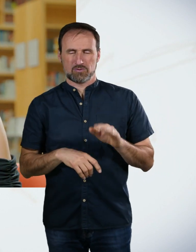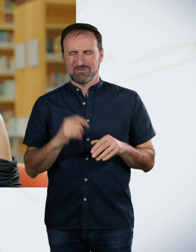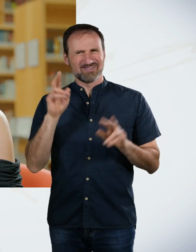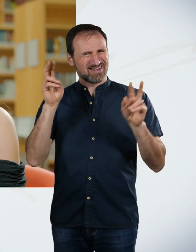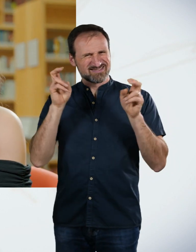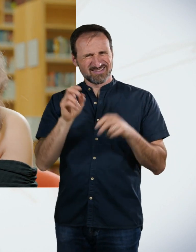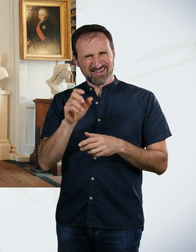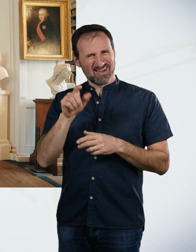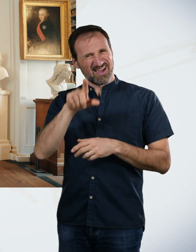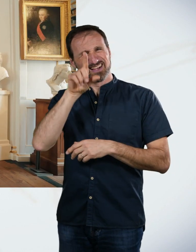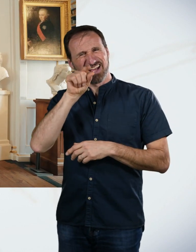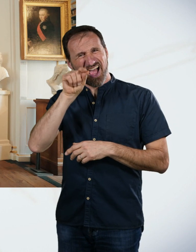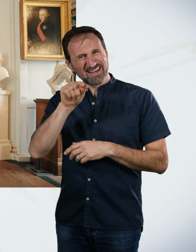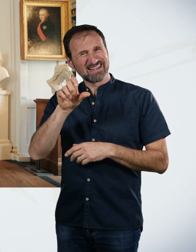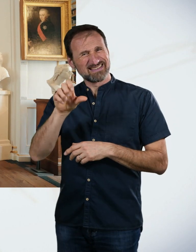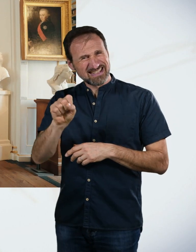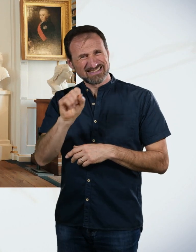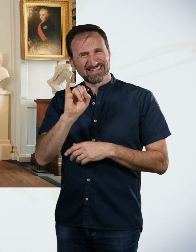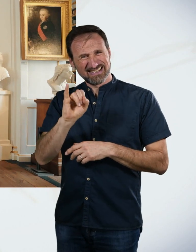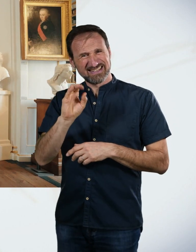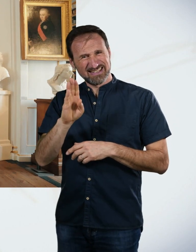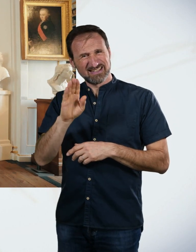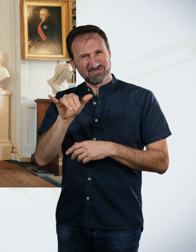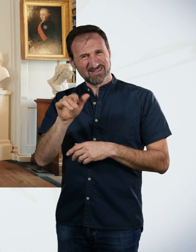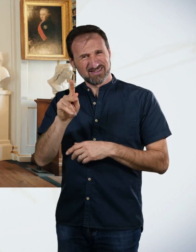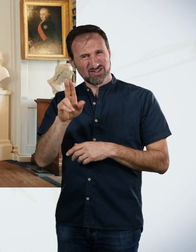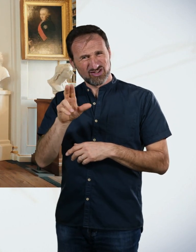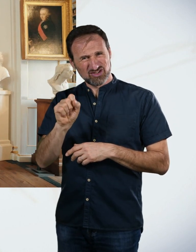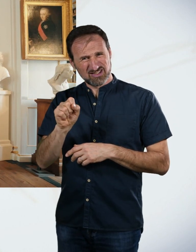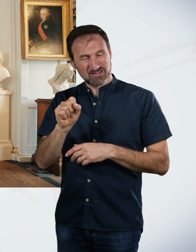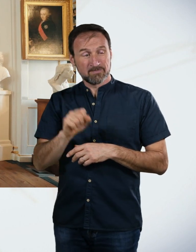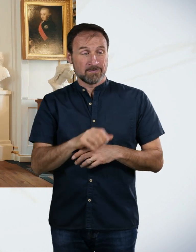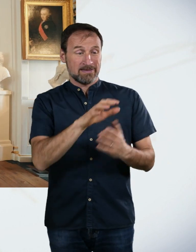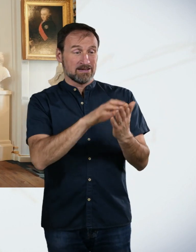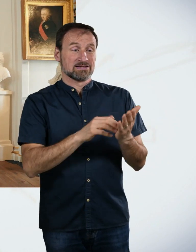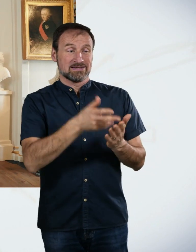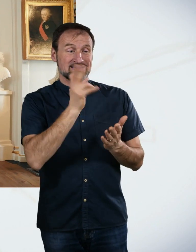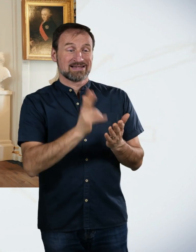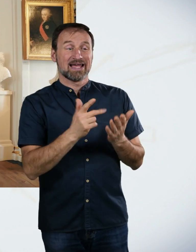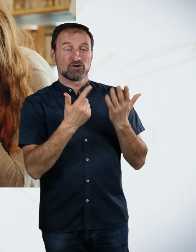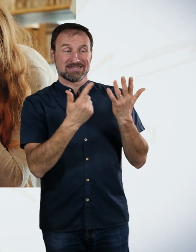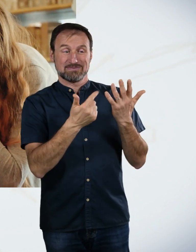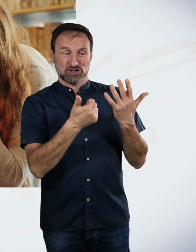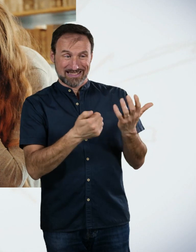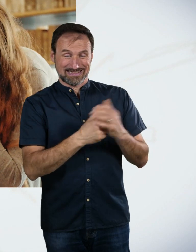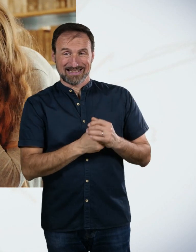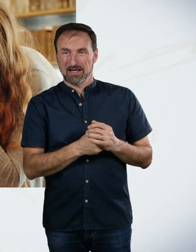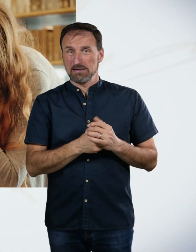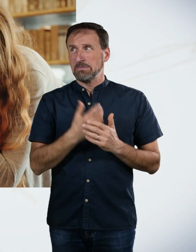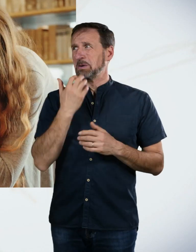So, da haben wir das auf 267. Hoffentlich sind das nicht zu viele Seiten. Ja, das schauen wir jetzt mal. Wenn ich das jetzt richtig verstanden habe, müssen